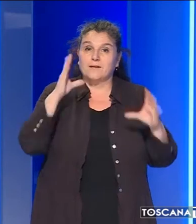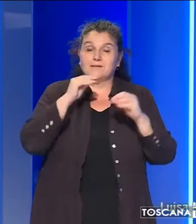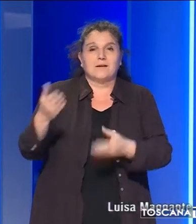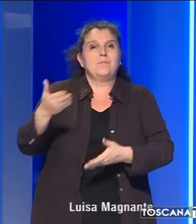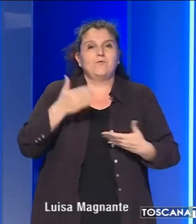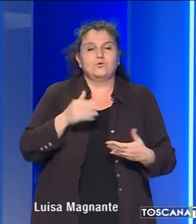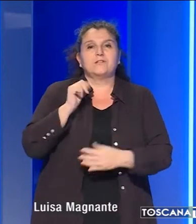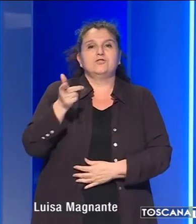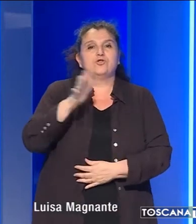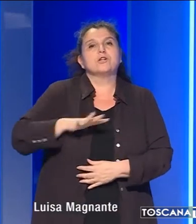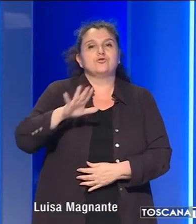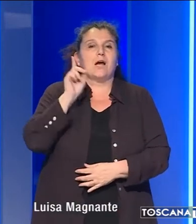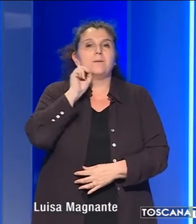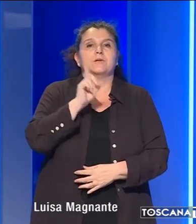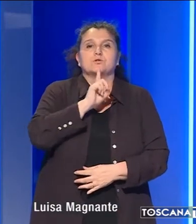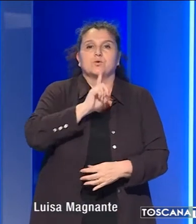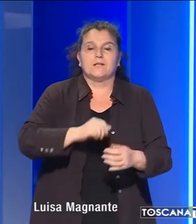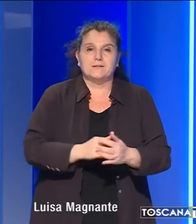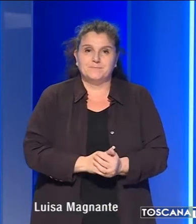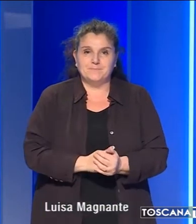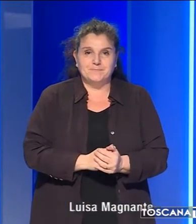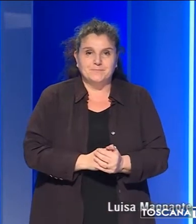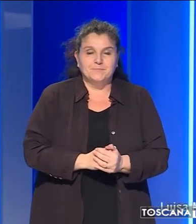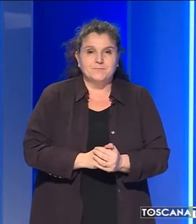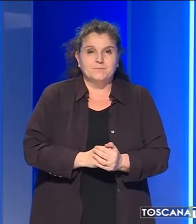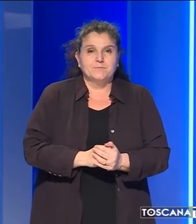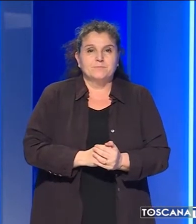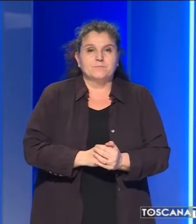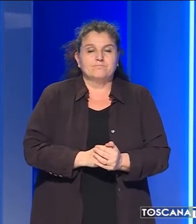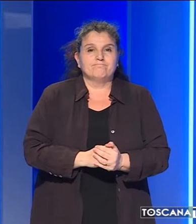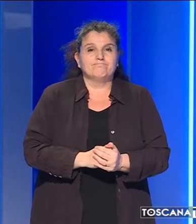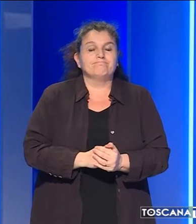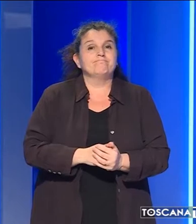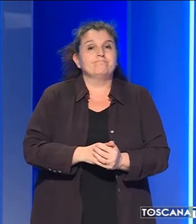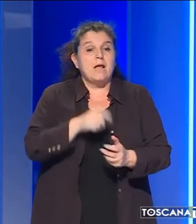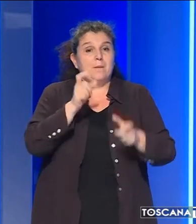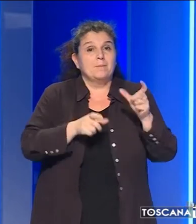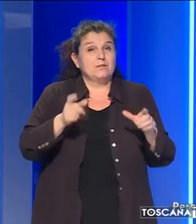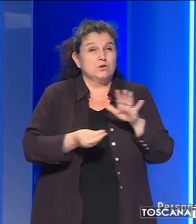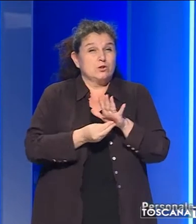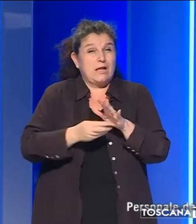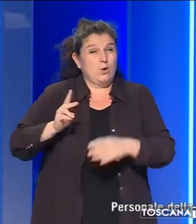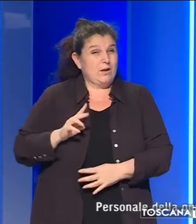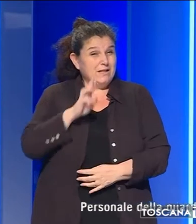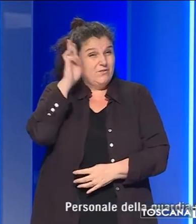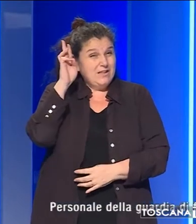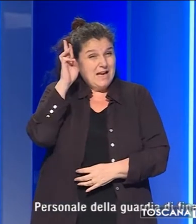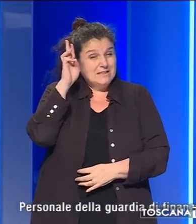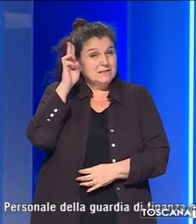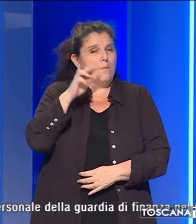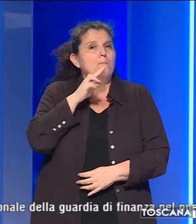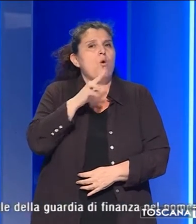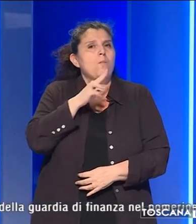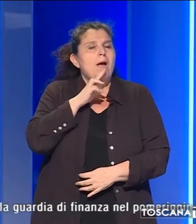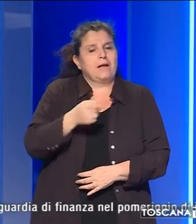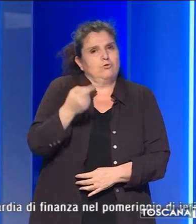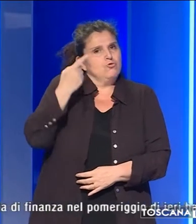Benvenuti al Tg regionale per sordi. Personale della Guardia di Finanza nel pomeriggio